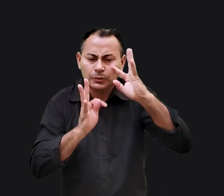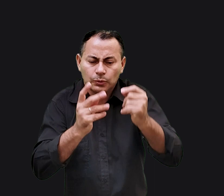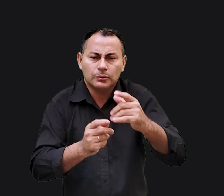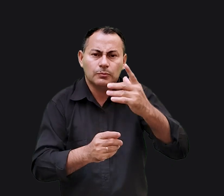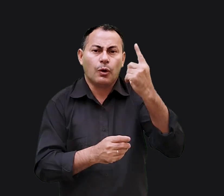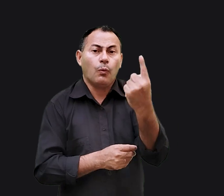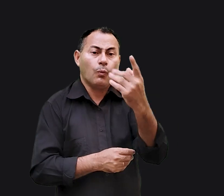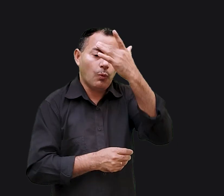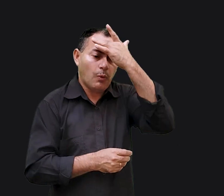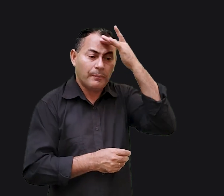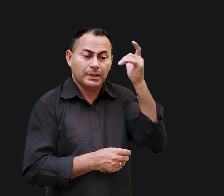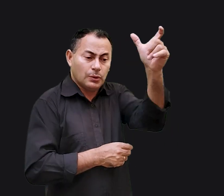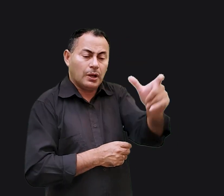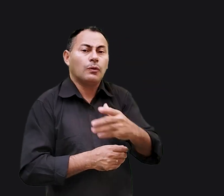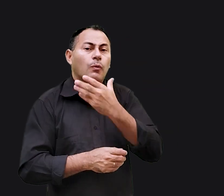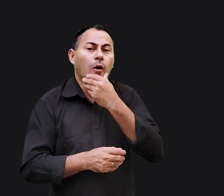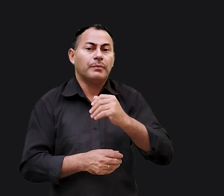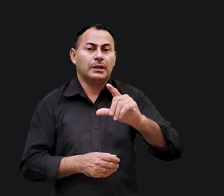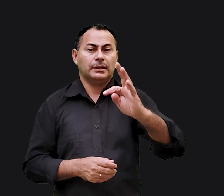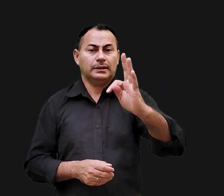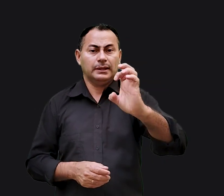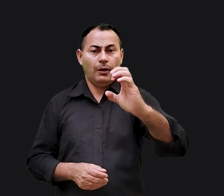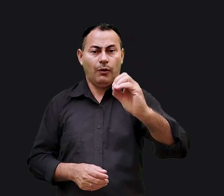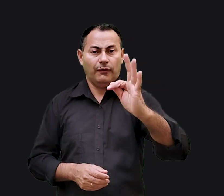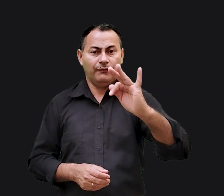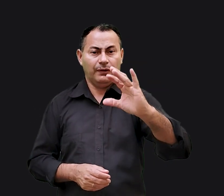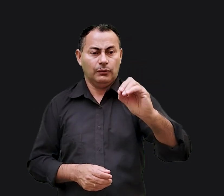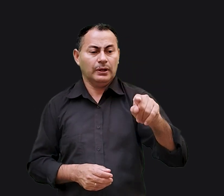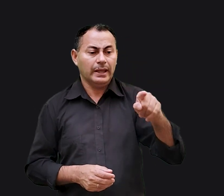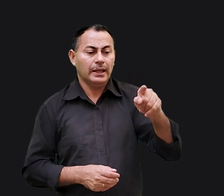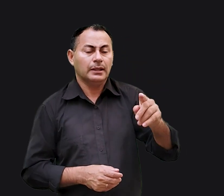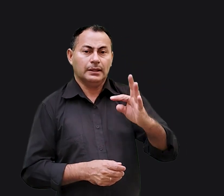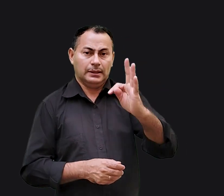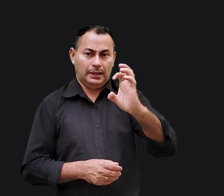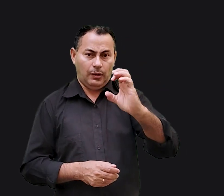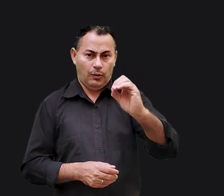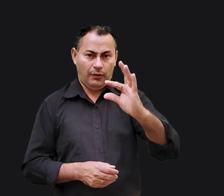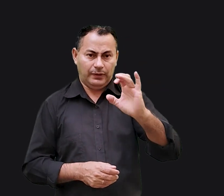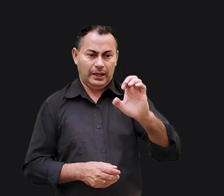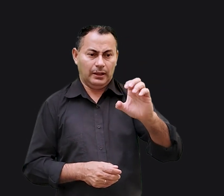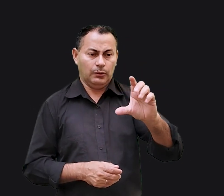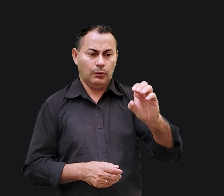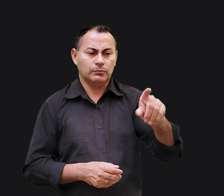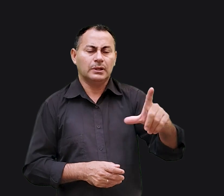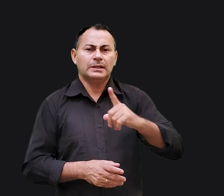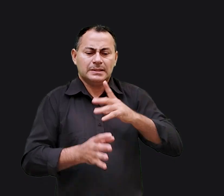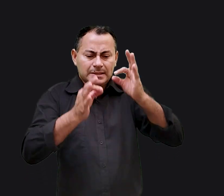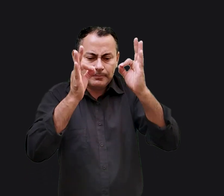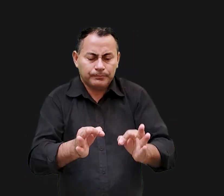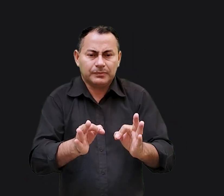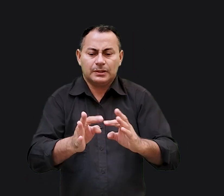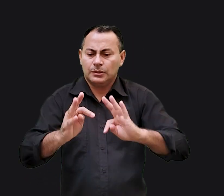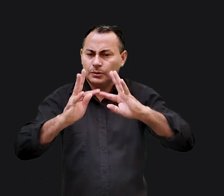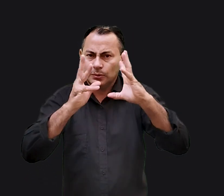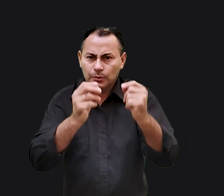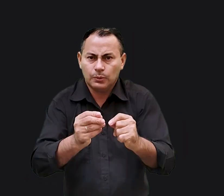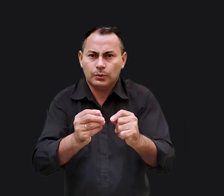em contar tudo para um homem, Teófilo. Isso porque ele queria que Teófilo tivesse certeza da exatidão de